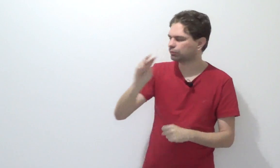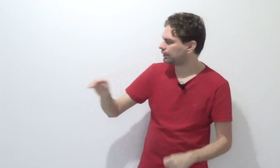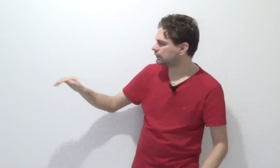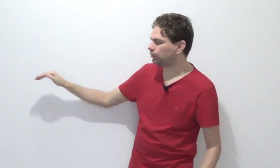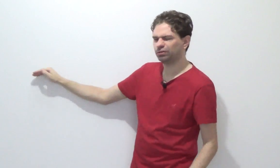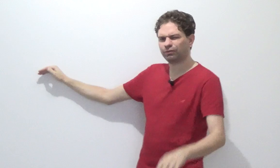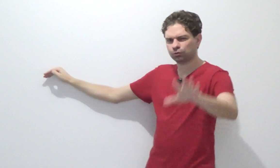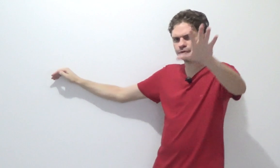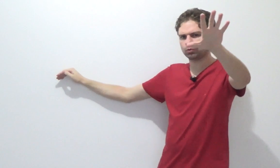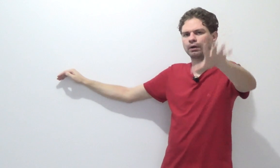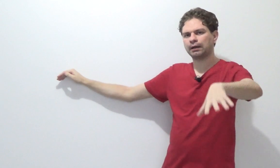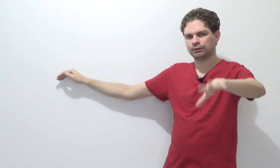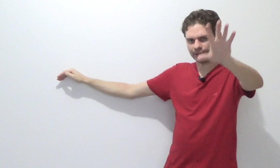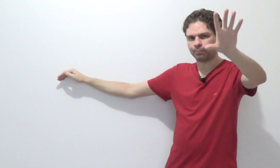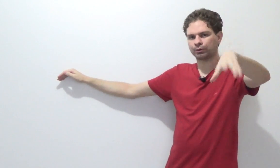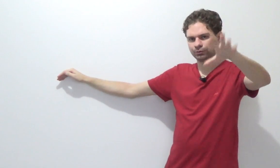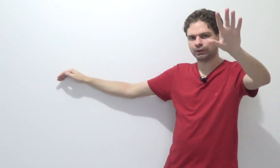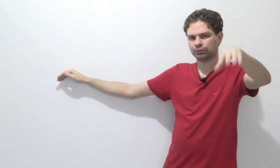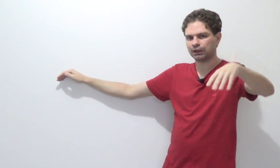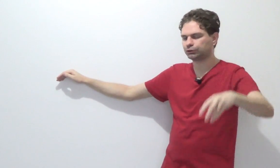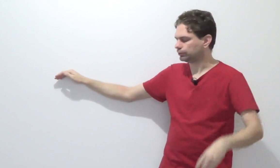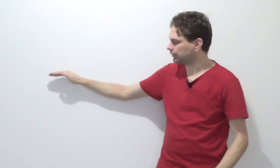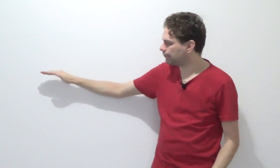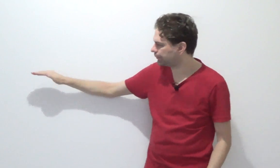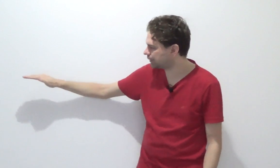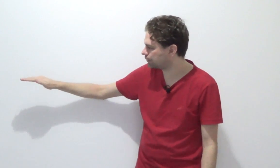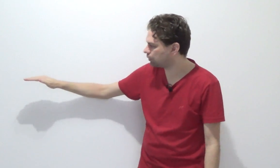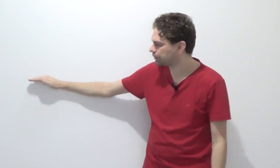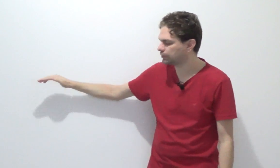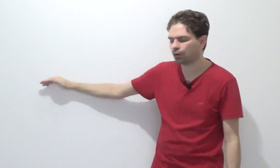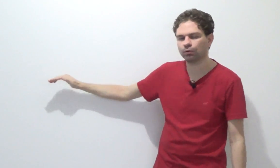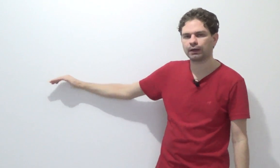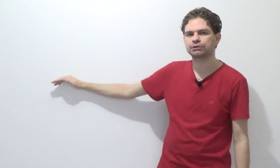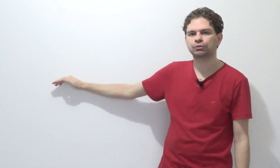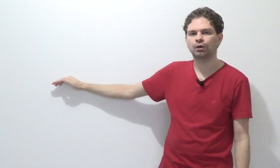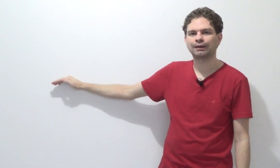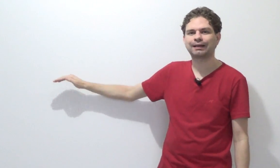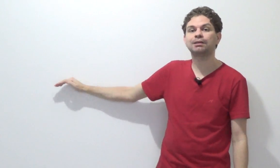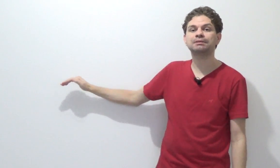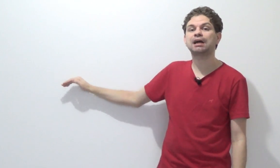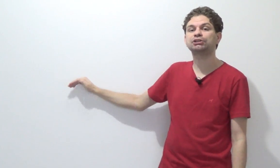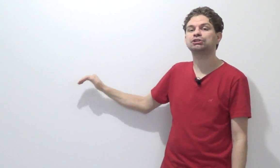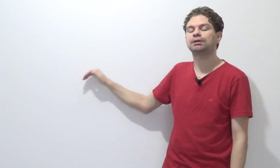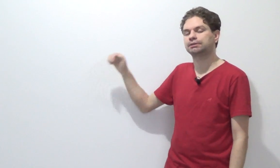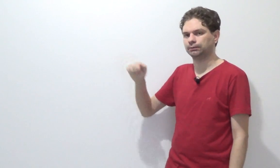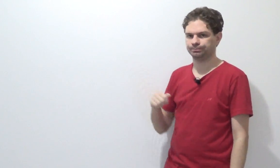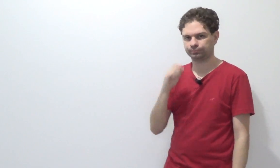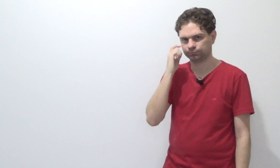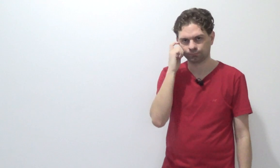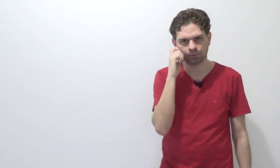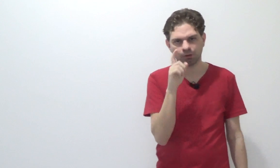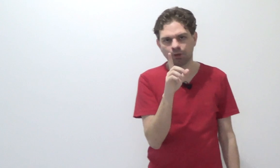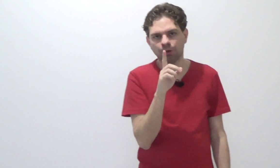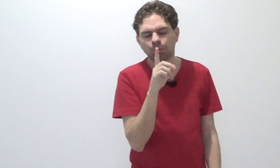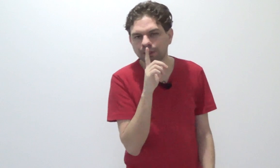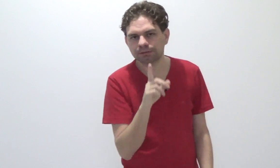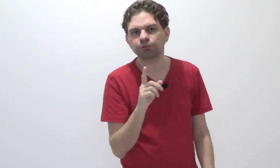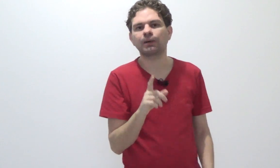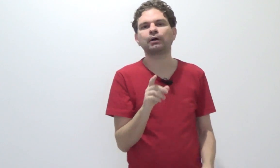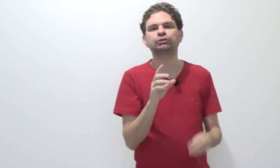situação. Eu vou tudo te colocar daqui a pouquinho dentro dos artigos. Terceira situação você vai colocar assim. Crimes à distância. O que são os chamados